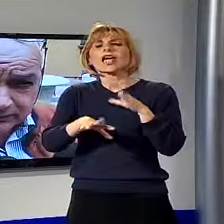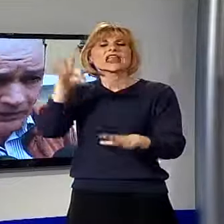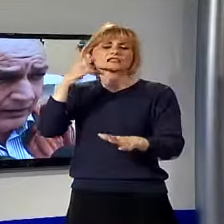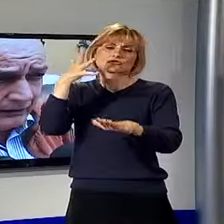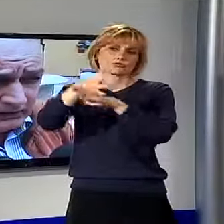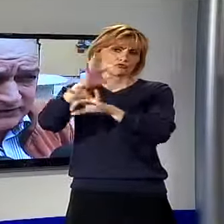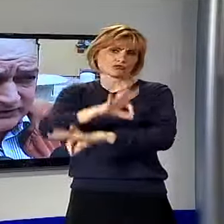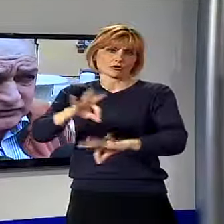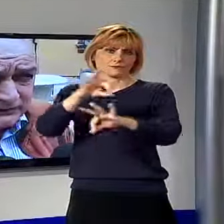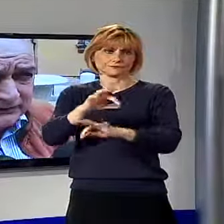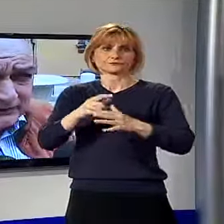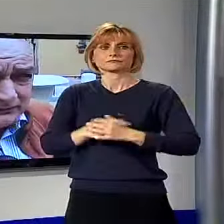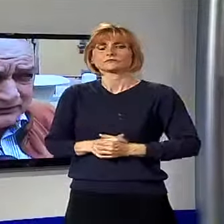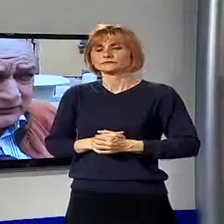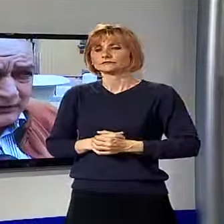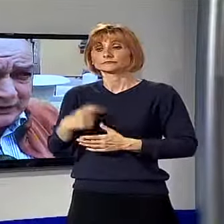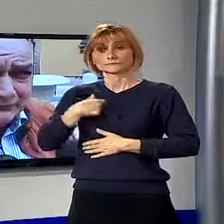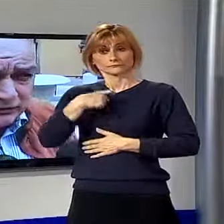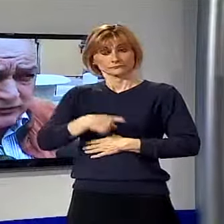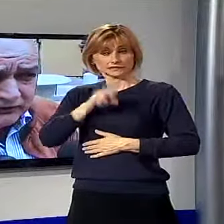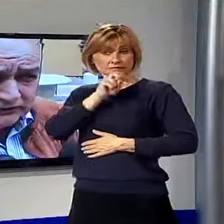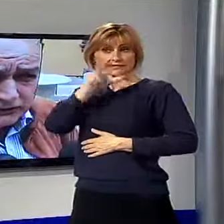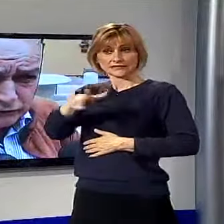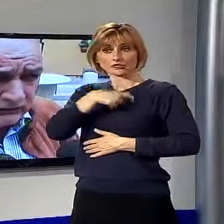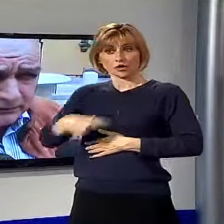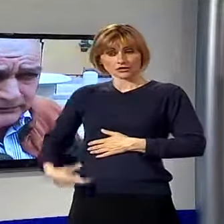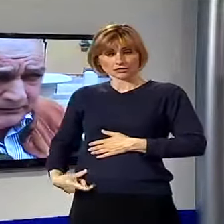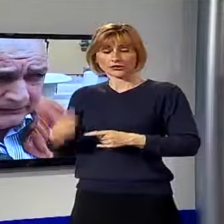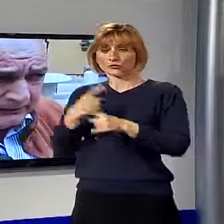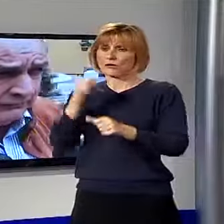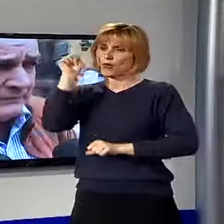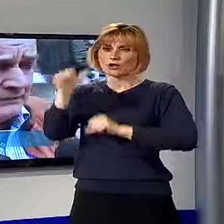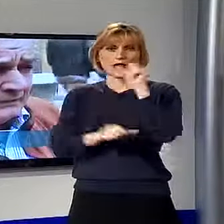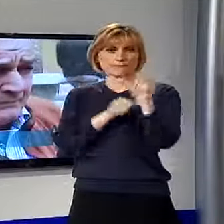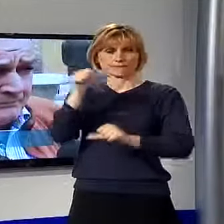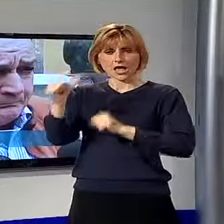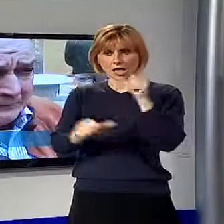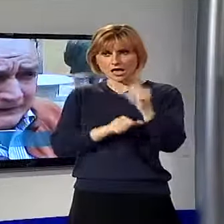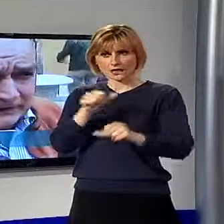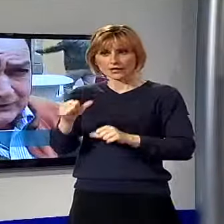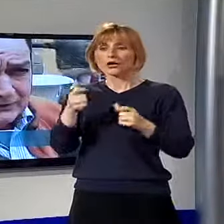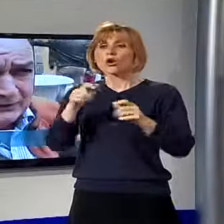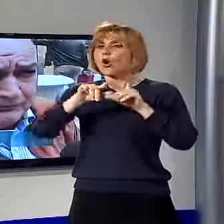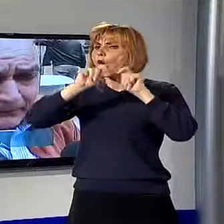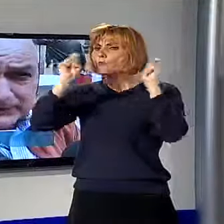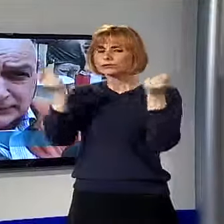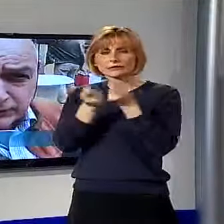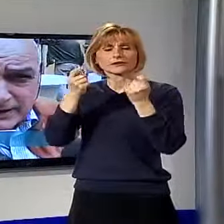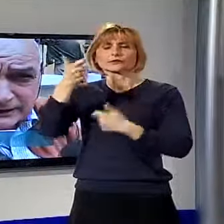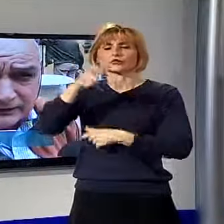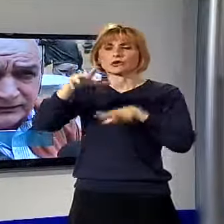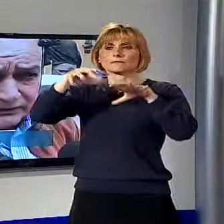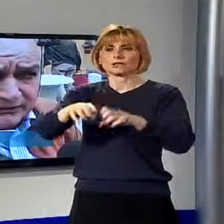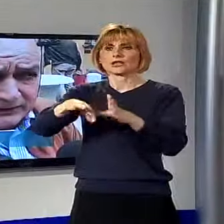'entrano niente. Il messaggio a Tambellini e all'amministrazione è che bisogna invertire la rotta completamente perché gli impegni